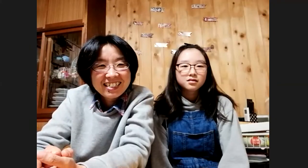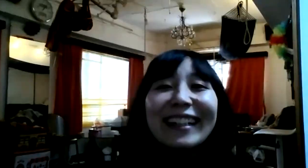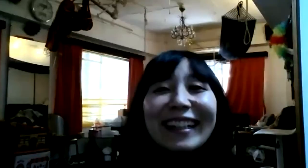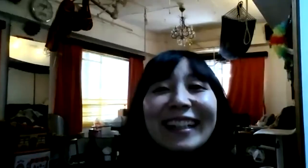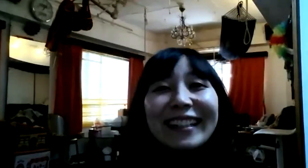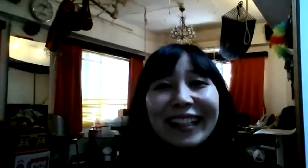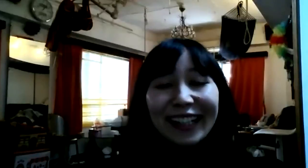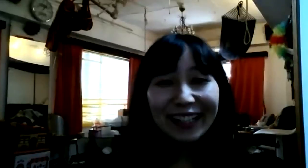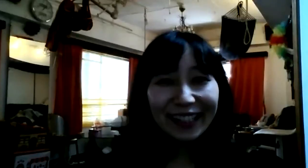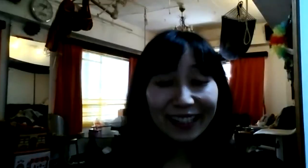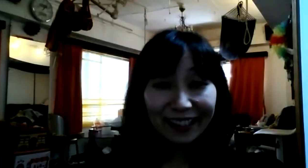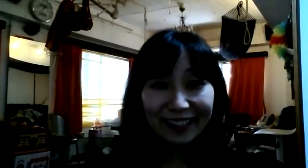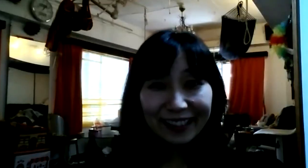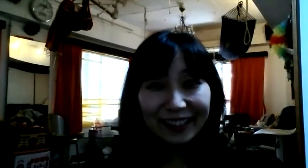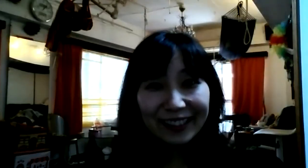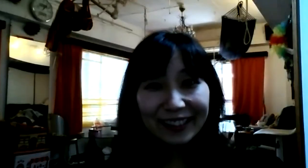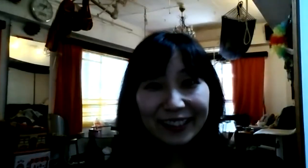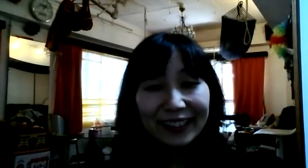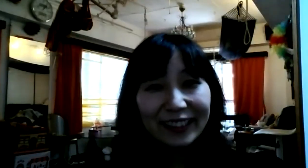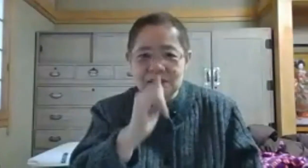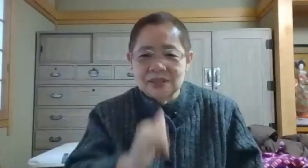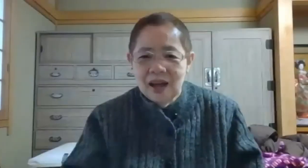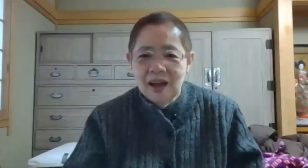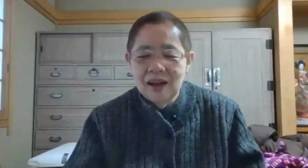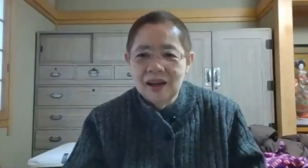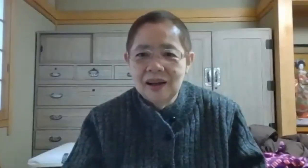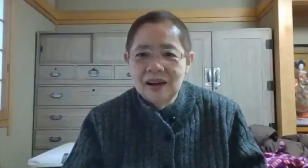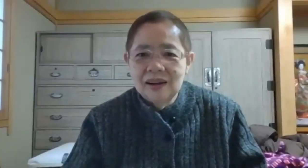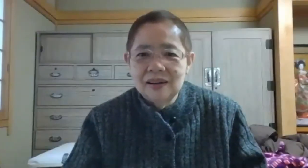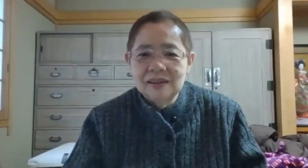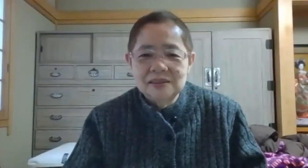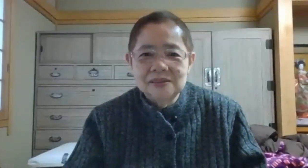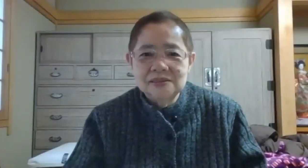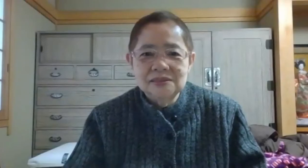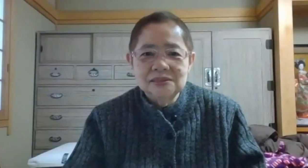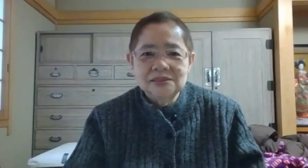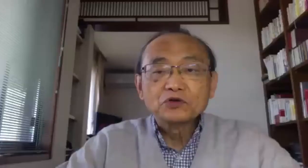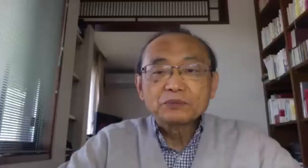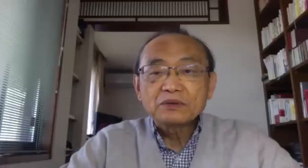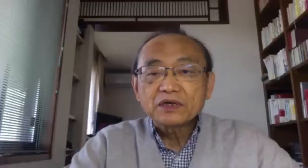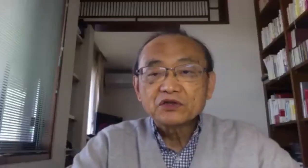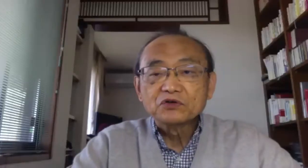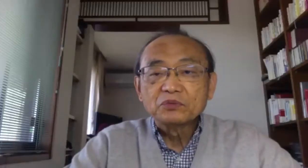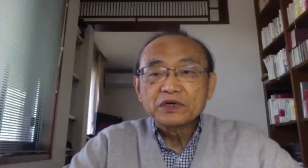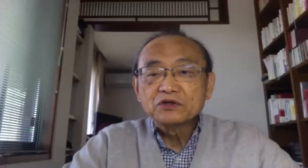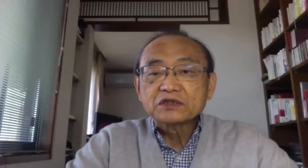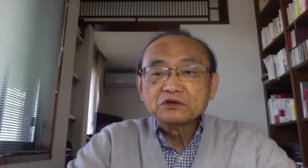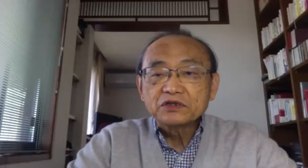本当にあるコーディングの名前なのすごいですね一発芸みたいなもんですよすごいってのはこんなバカバカしいことを覚えるのがすごいって